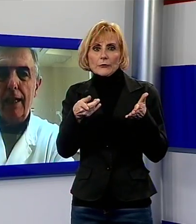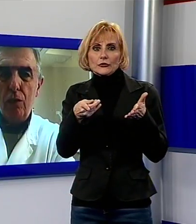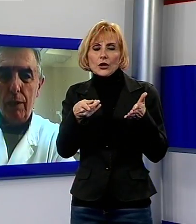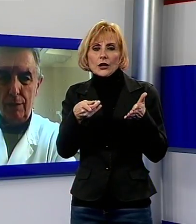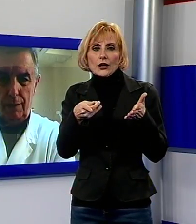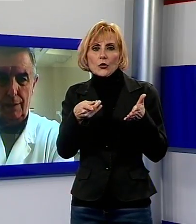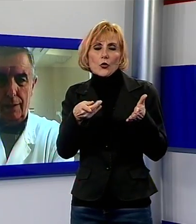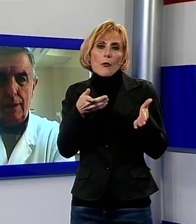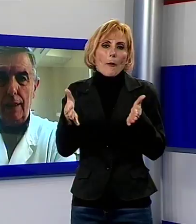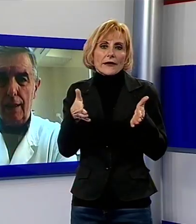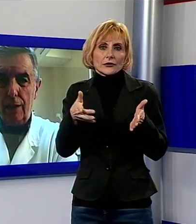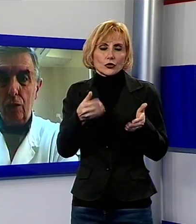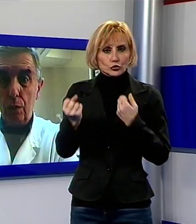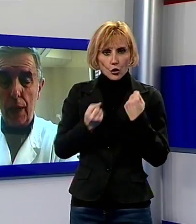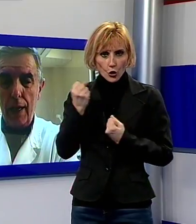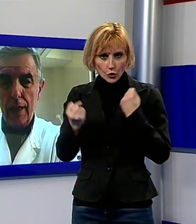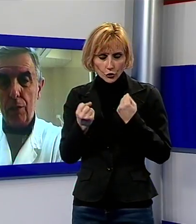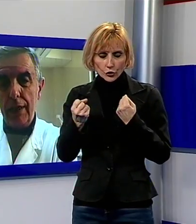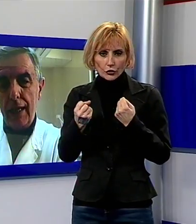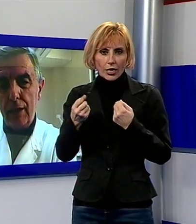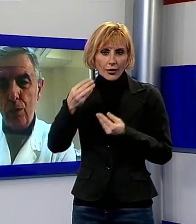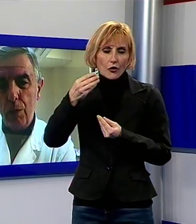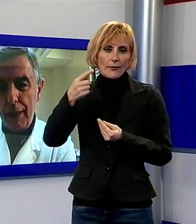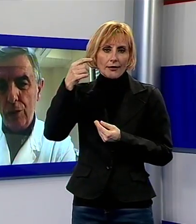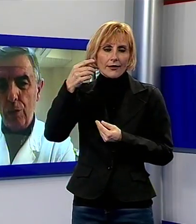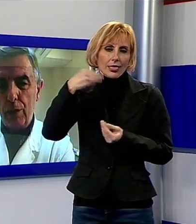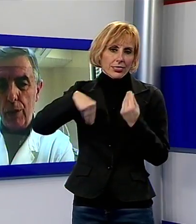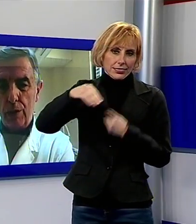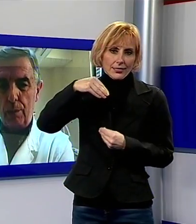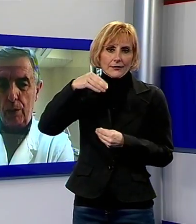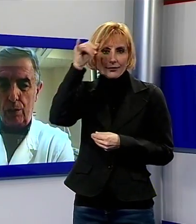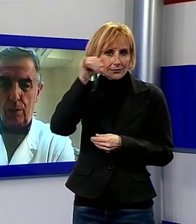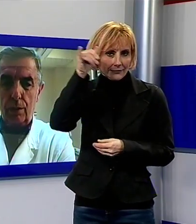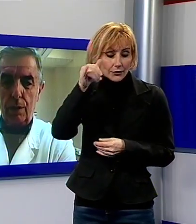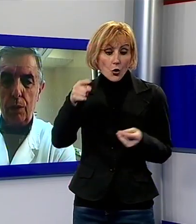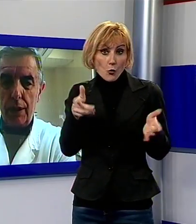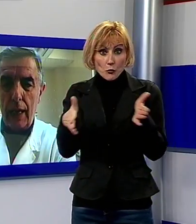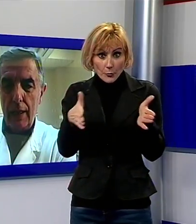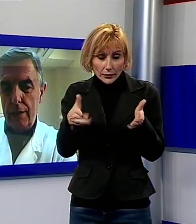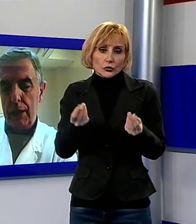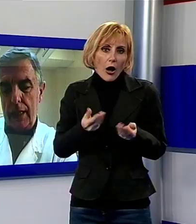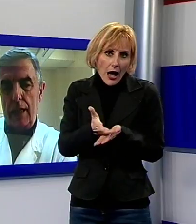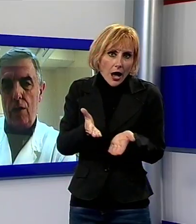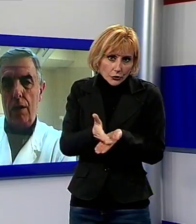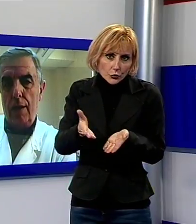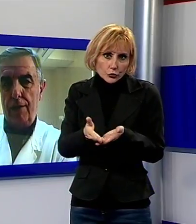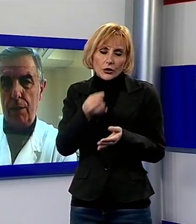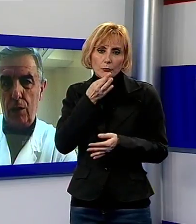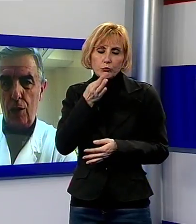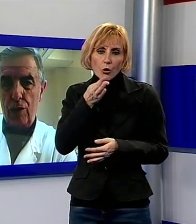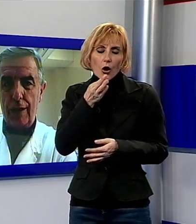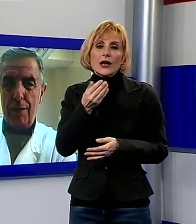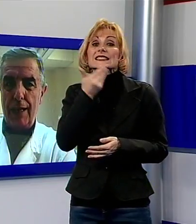attenuano il dolore. e quindi anche in un momento come questo possono contribuire in maniera non